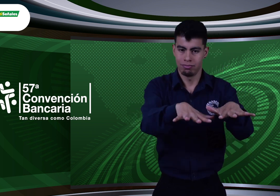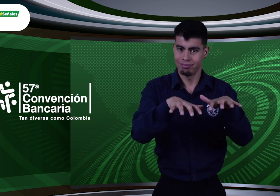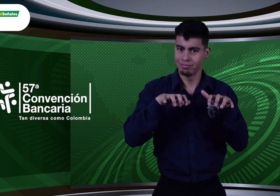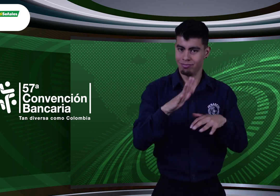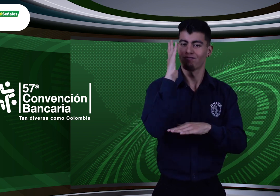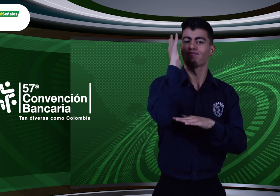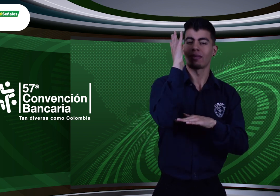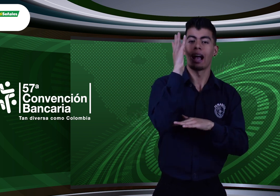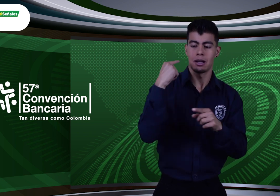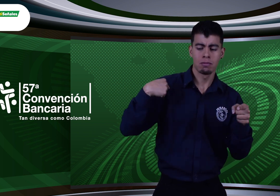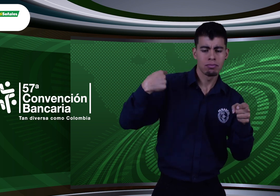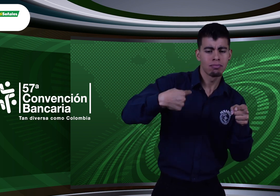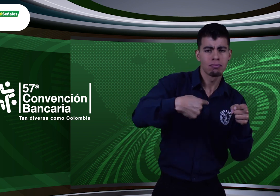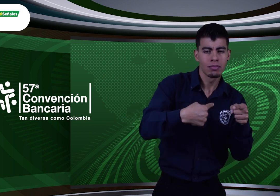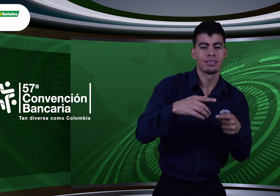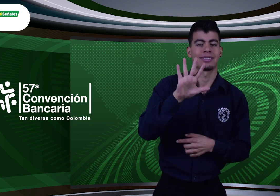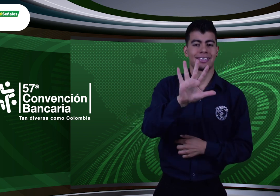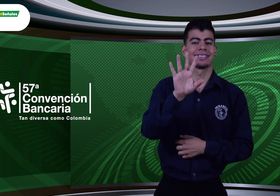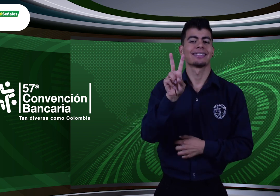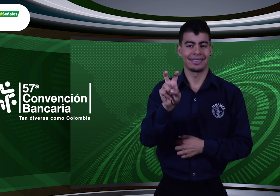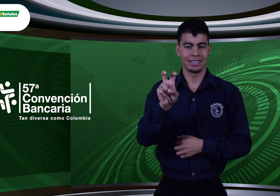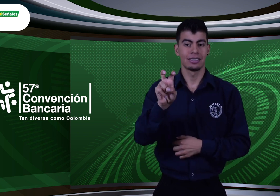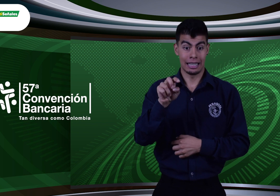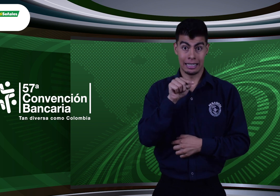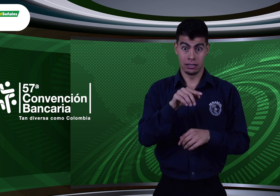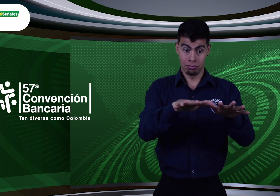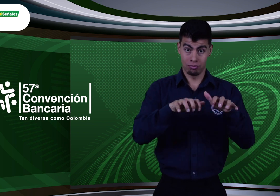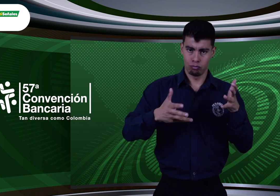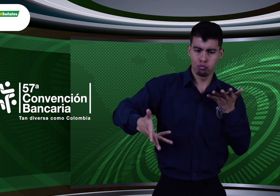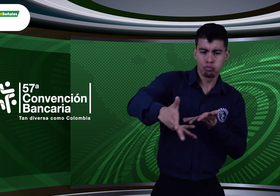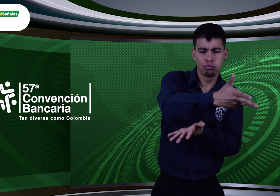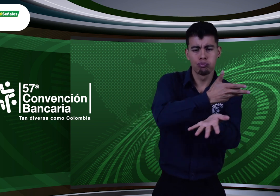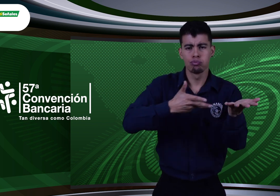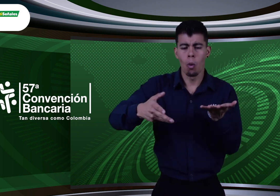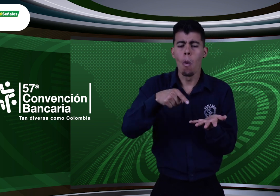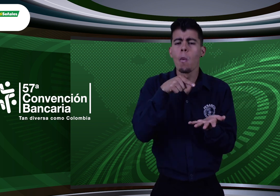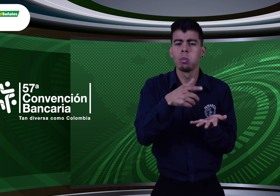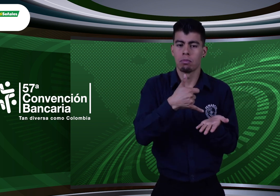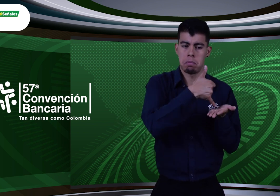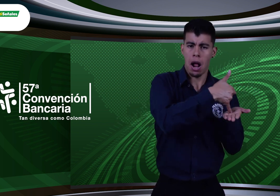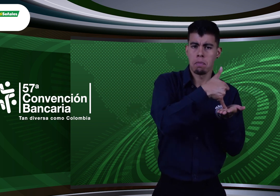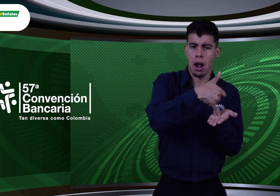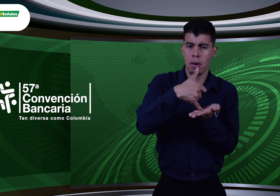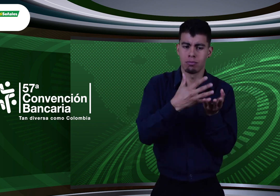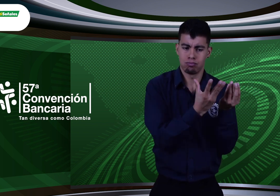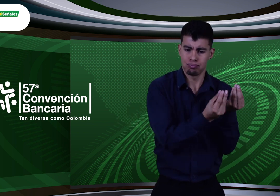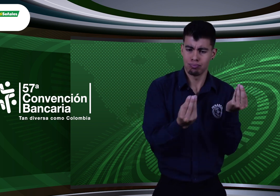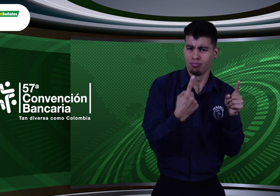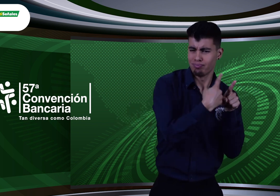de la Convención Bancaria. En este espacio, premiaron a algunas